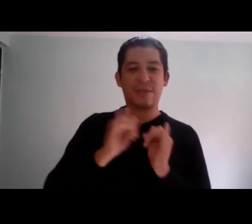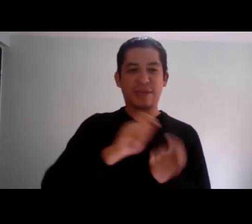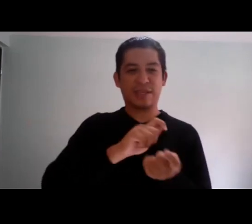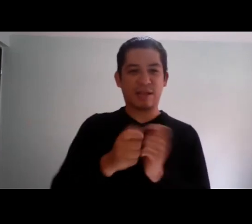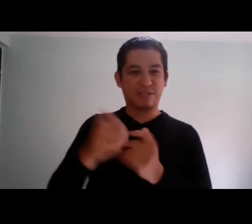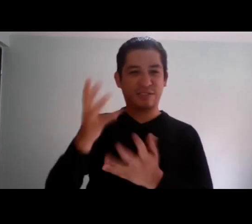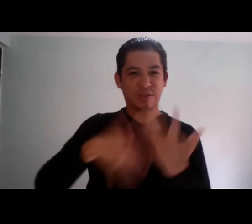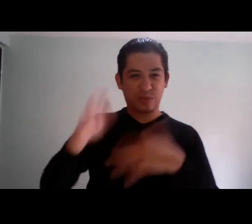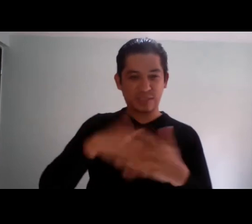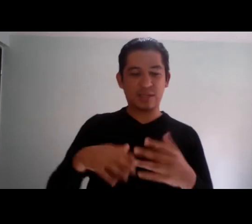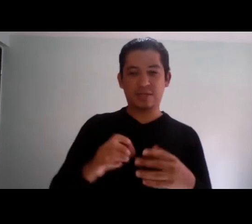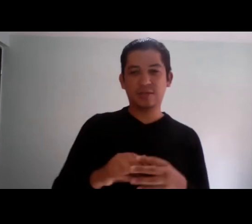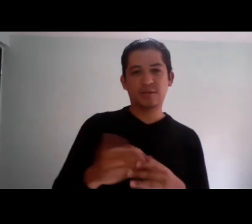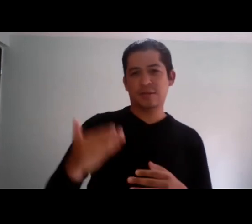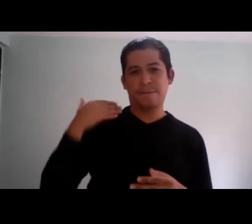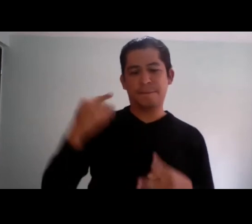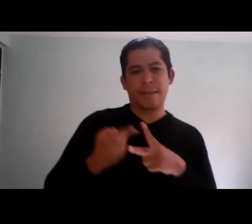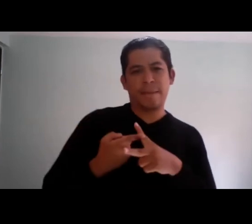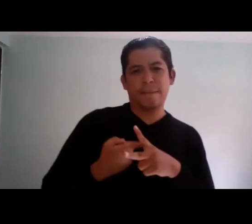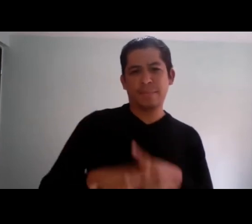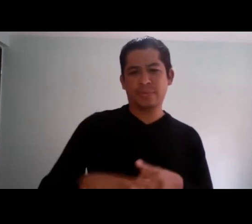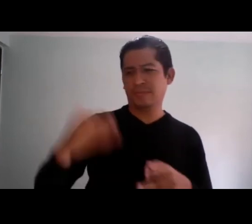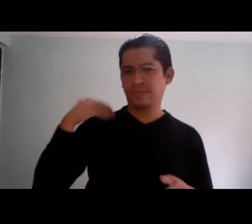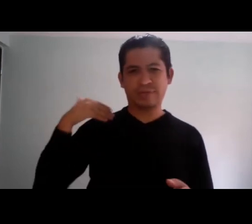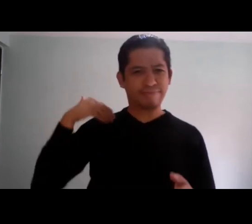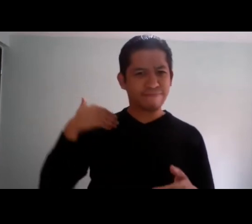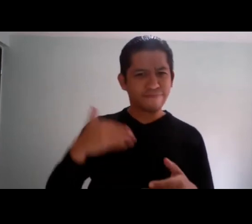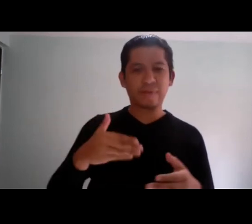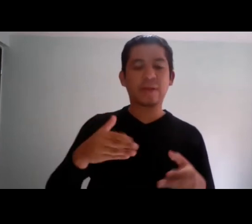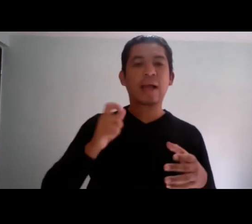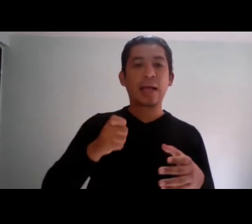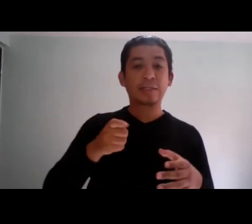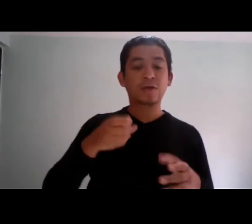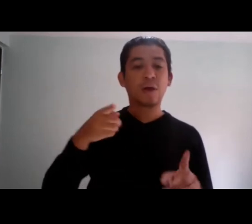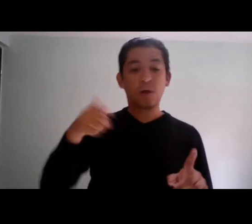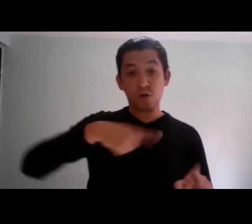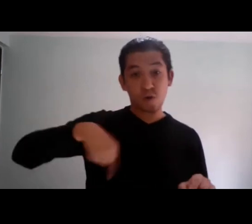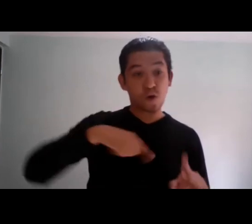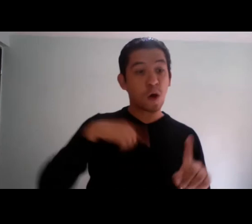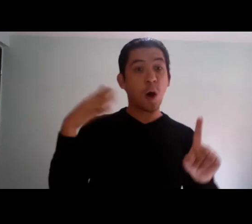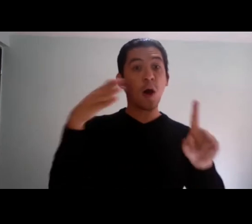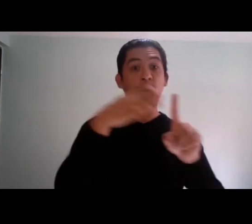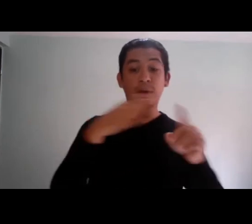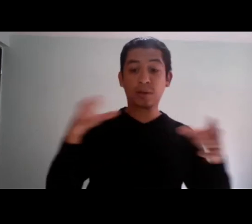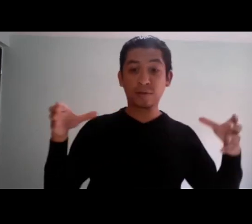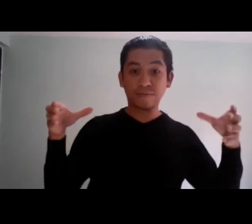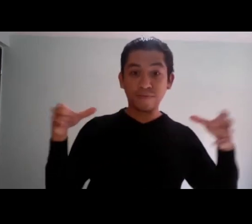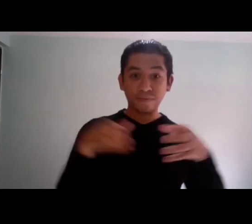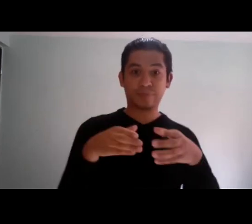nos sirve mucho de aprendizaje para todos. Y pues quisiera compartirles qué es y qué sucede con